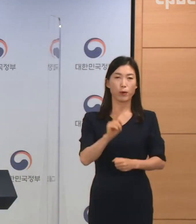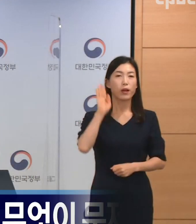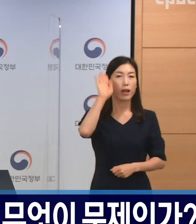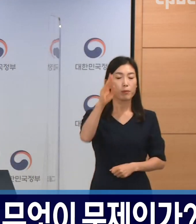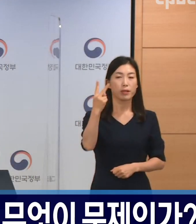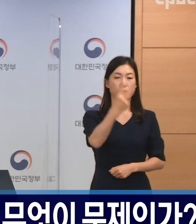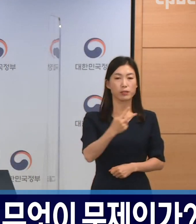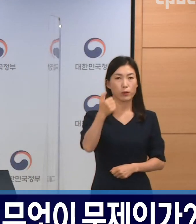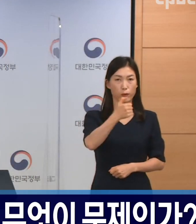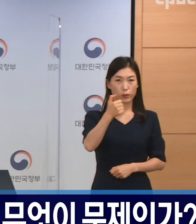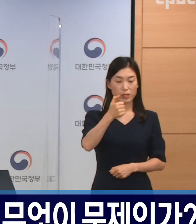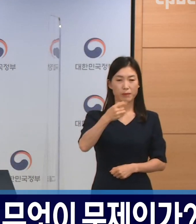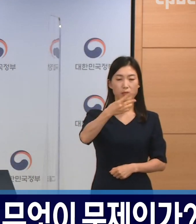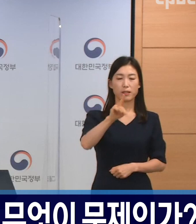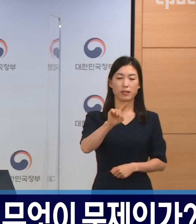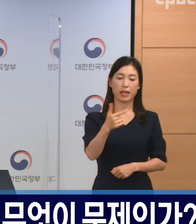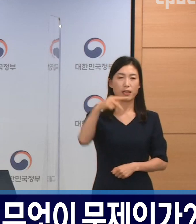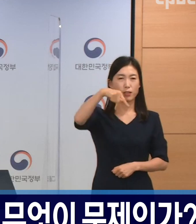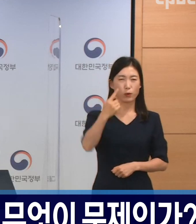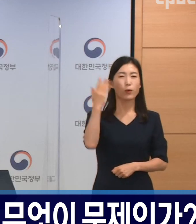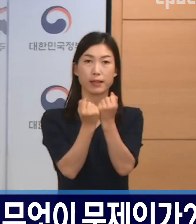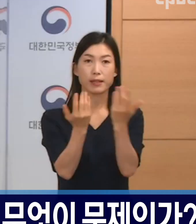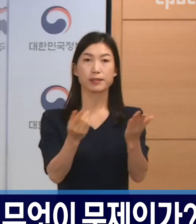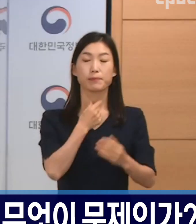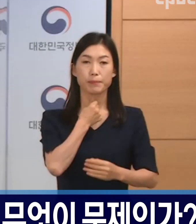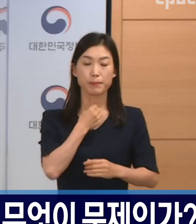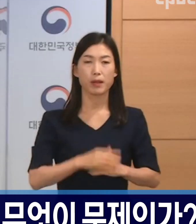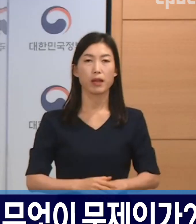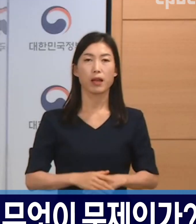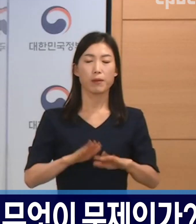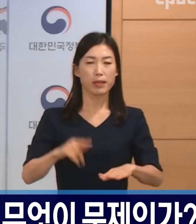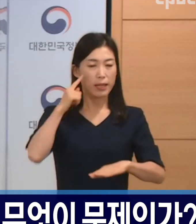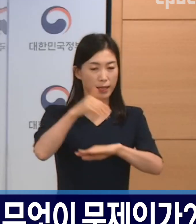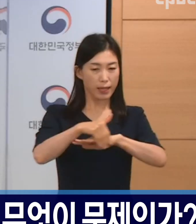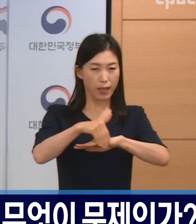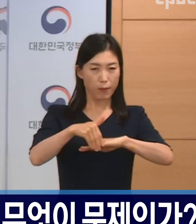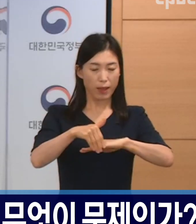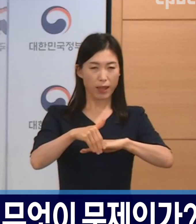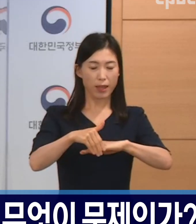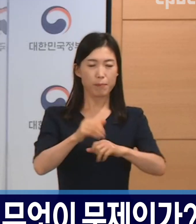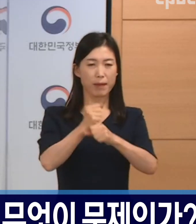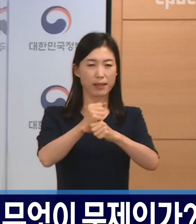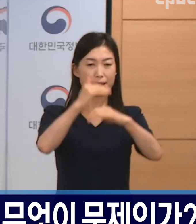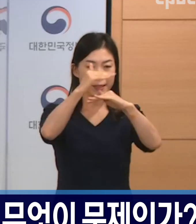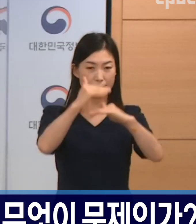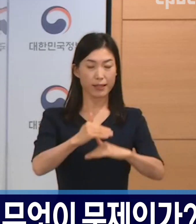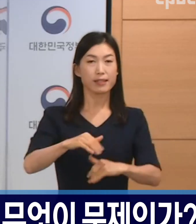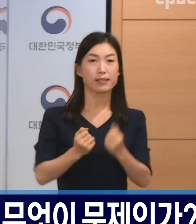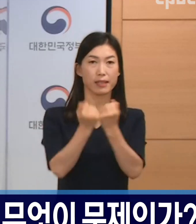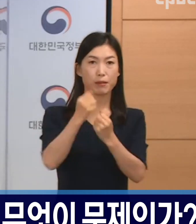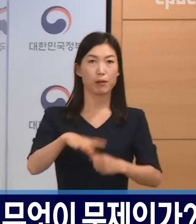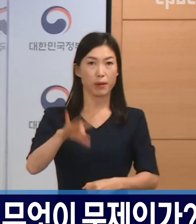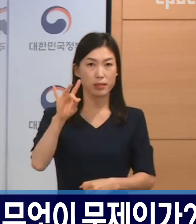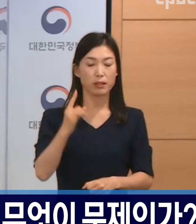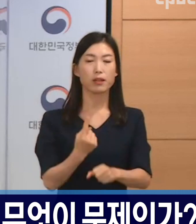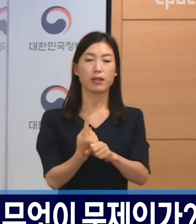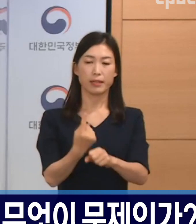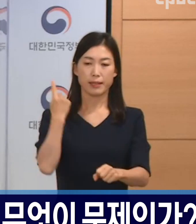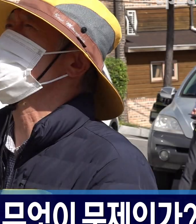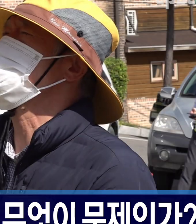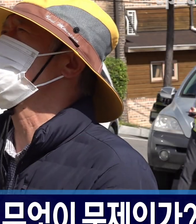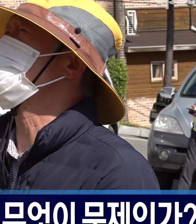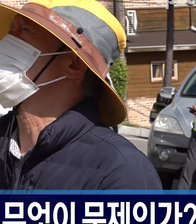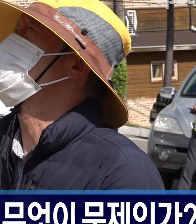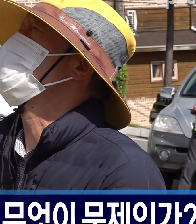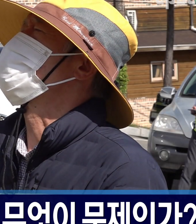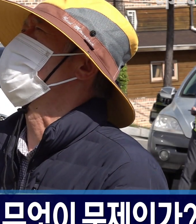정부가 발표한 2050년 탄소중립 시나리오가 계획이 추상적인 데다 의지마저 의심된다는 비판이 쏟아지고 있습니다.